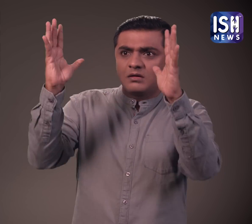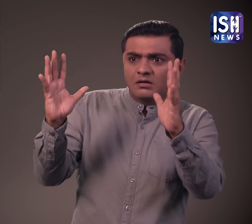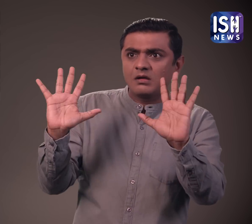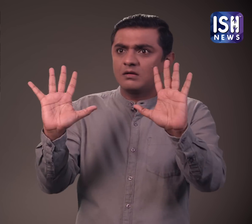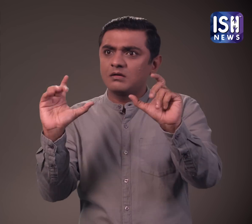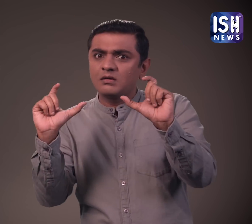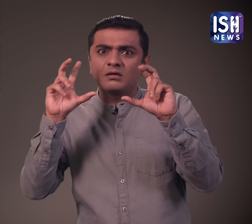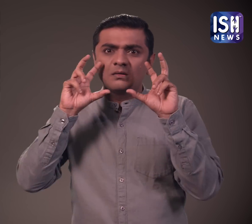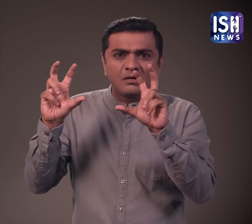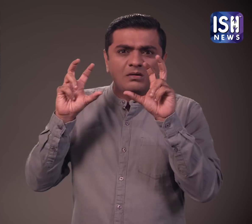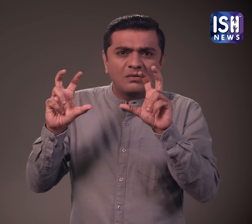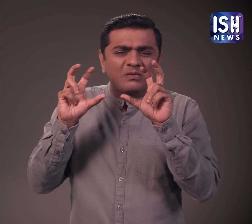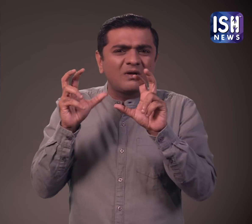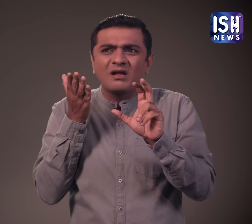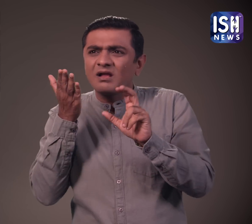संद्रक्षित करने पर ध्यान के इंद्रित कर रहे है